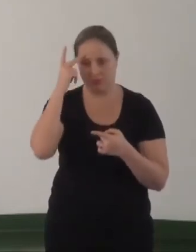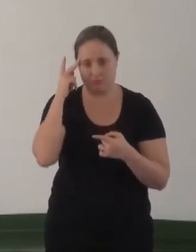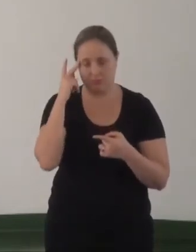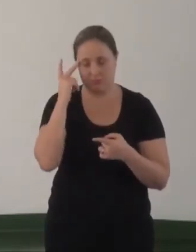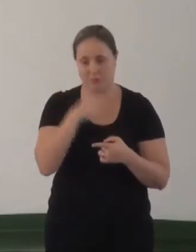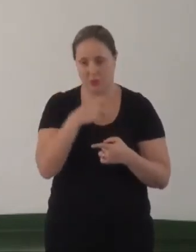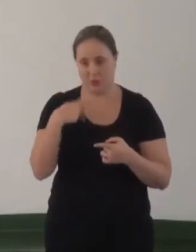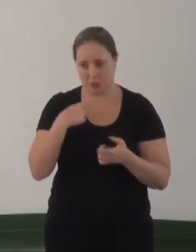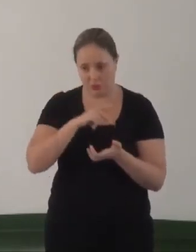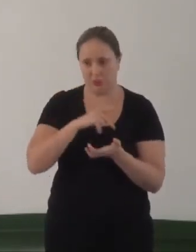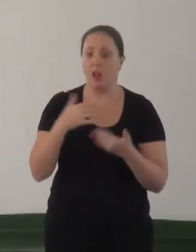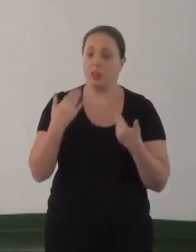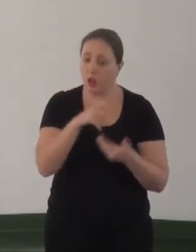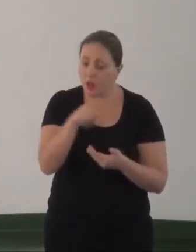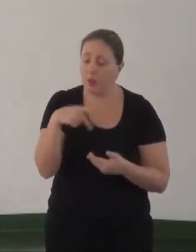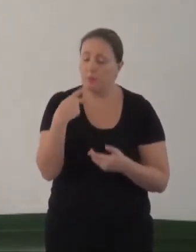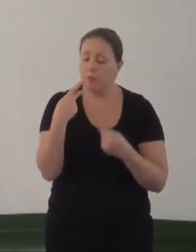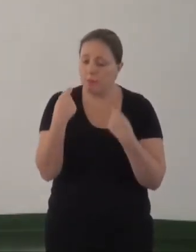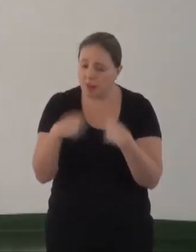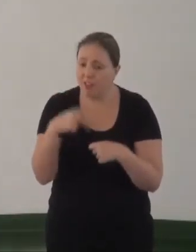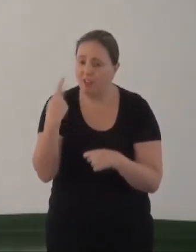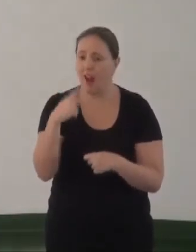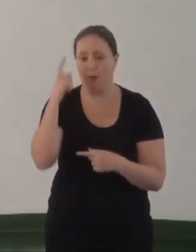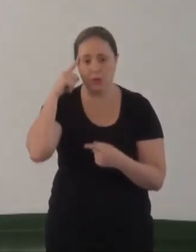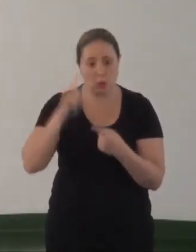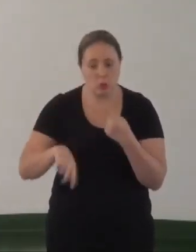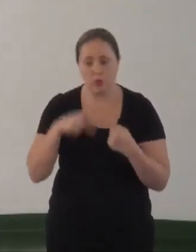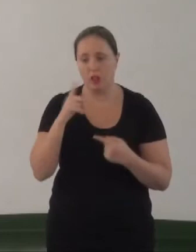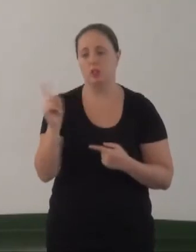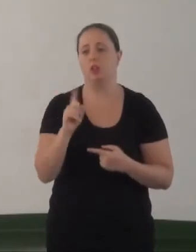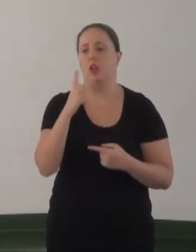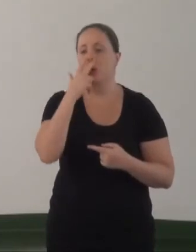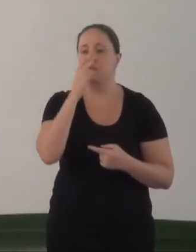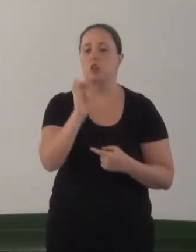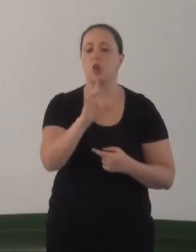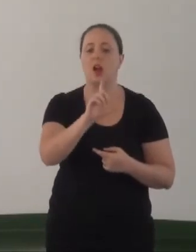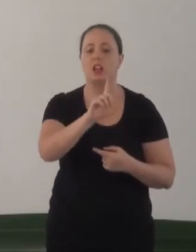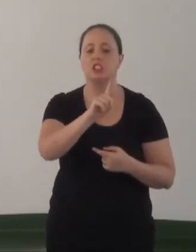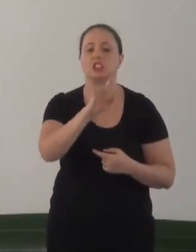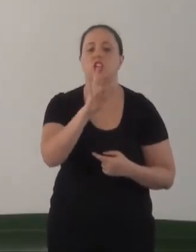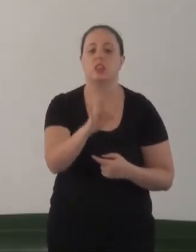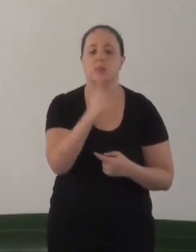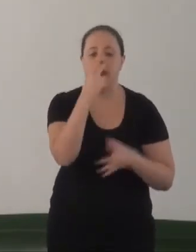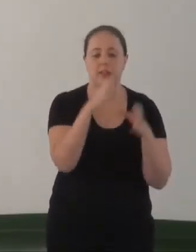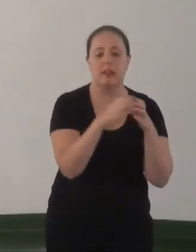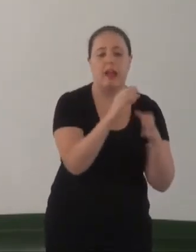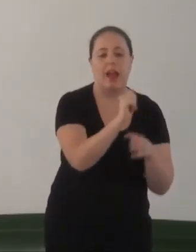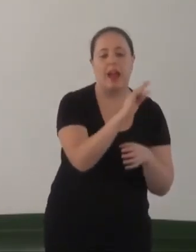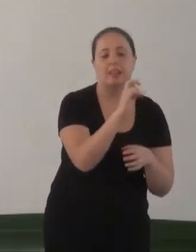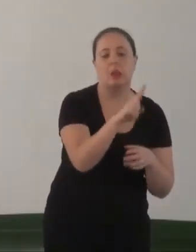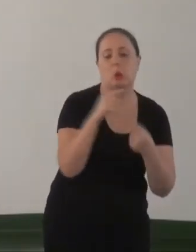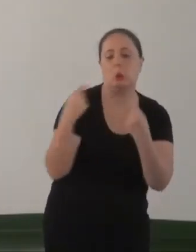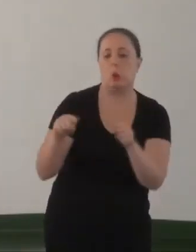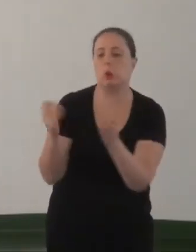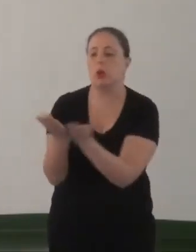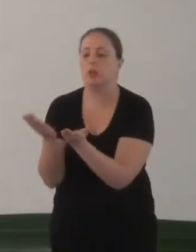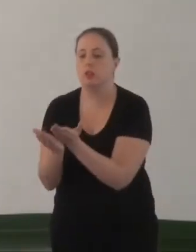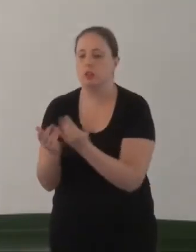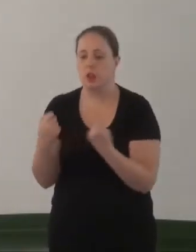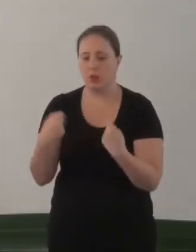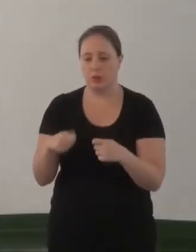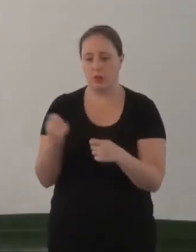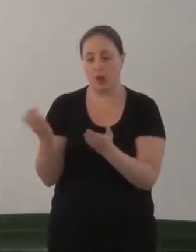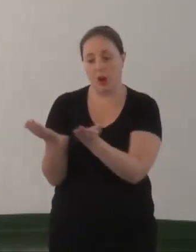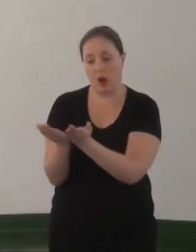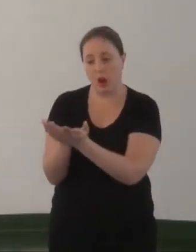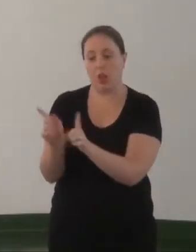É preciso que essas pessoas abram a boca e digam que não concordam. Porque fica parecendo que é um bando de ateu contra um tanto de evangélico. É preciso que